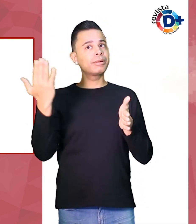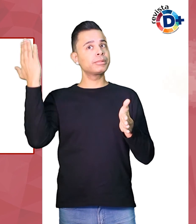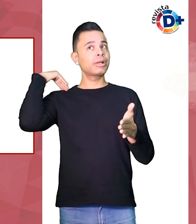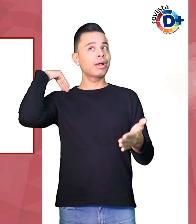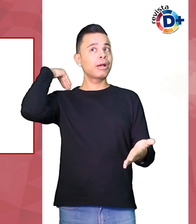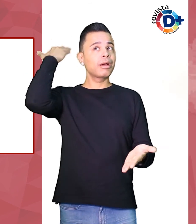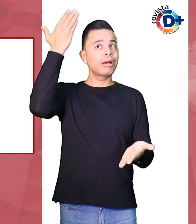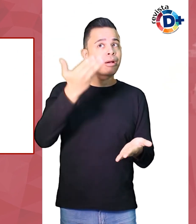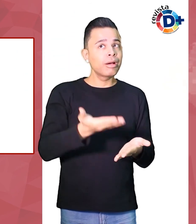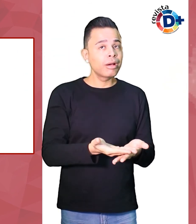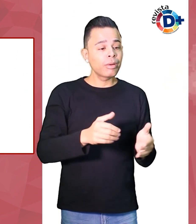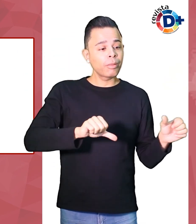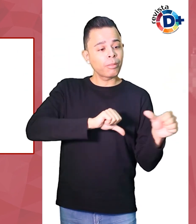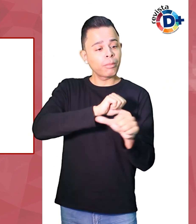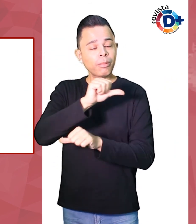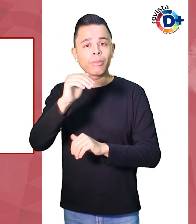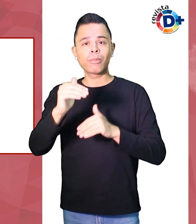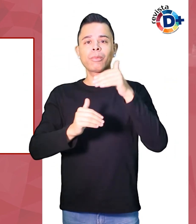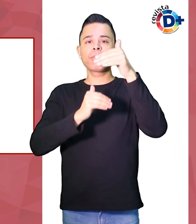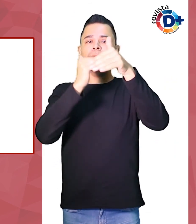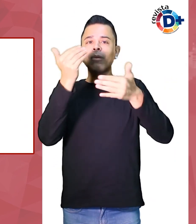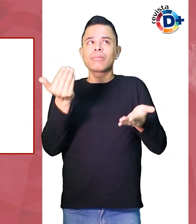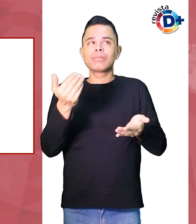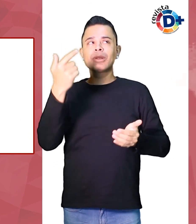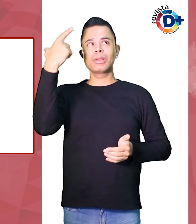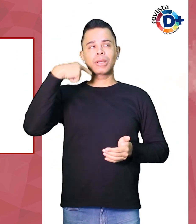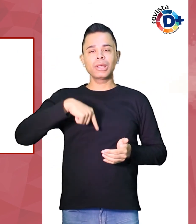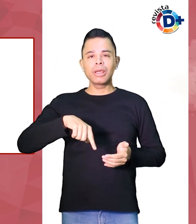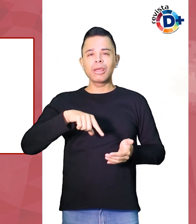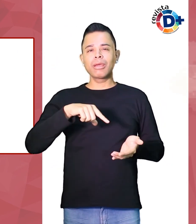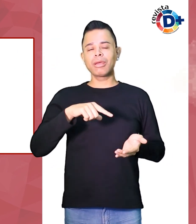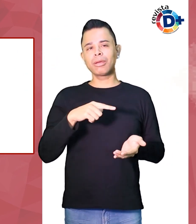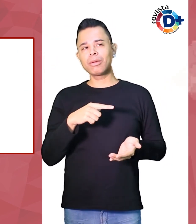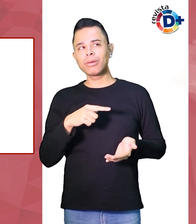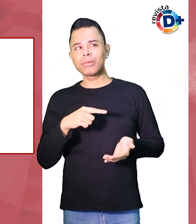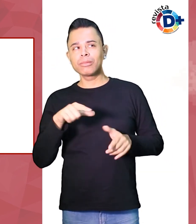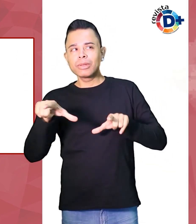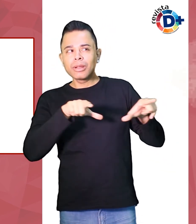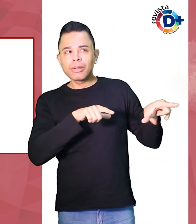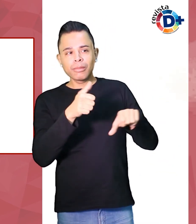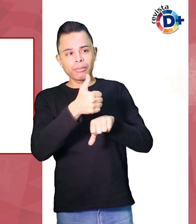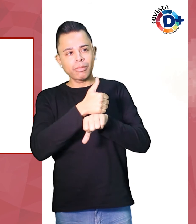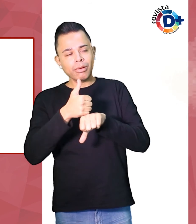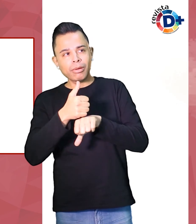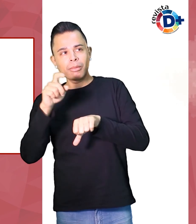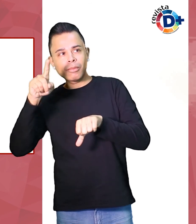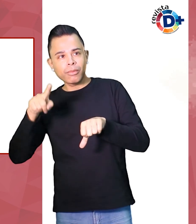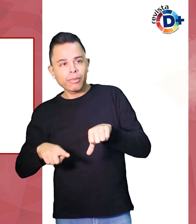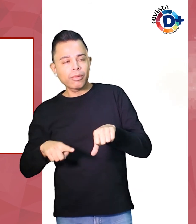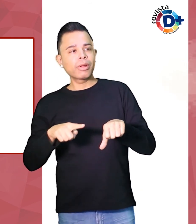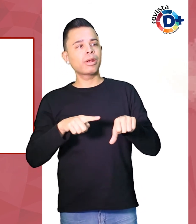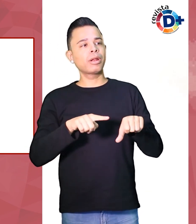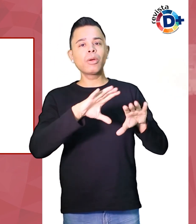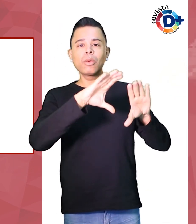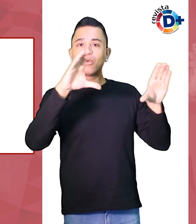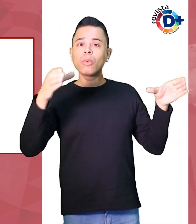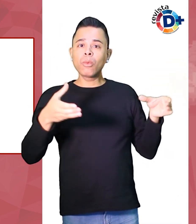Reconhecer características específicas da faixa etária com a qual trabalha Averiguar